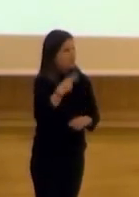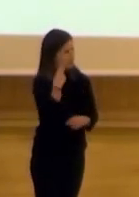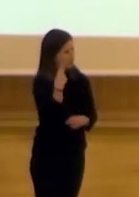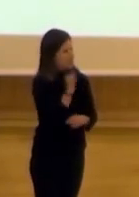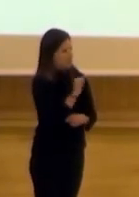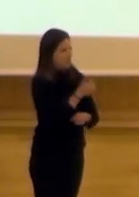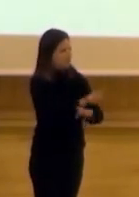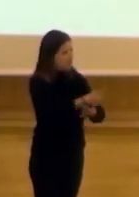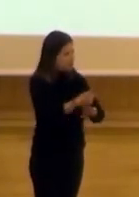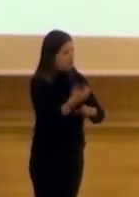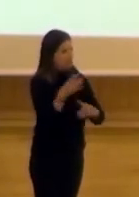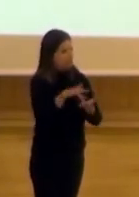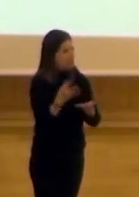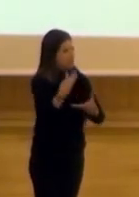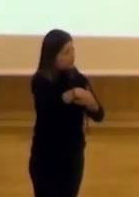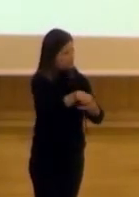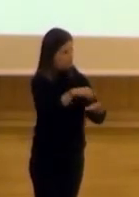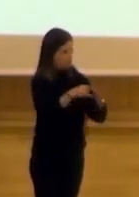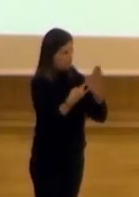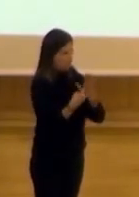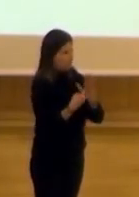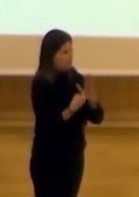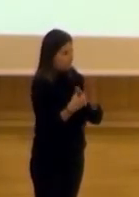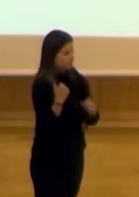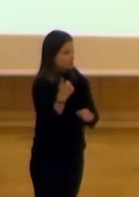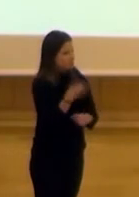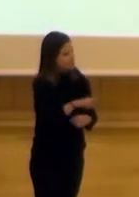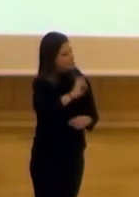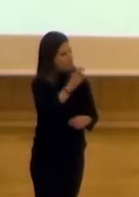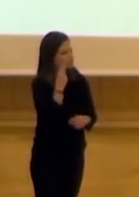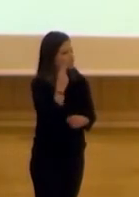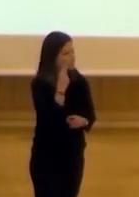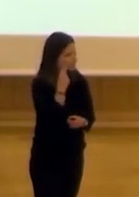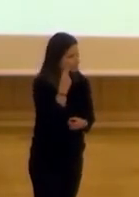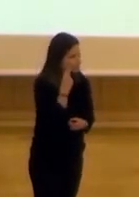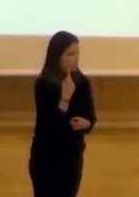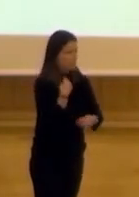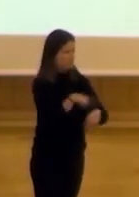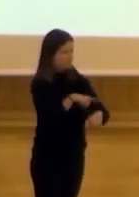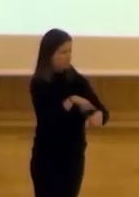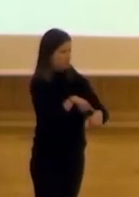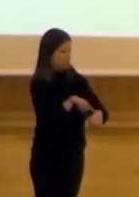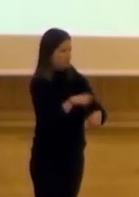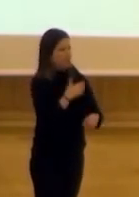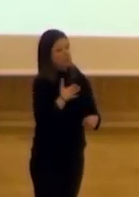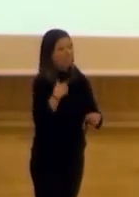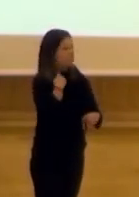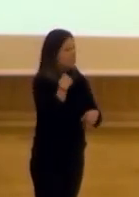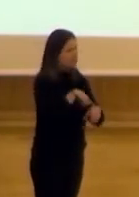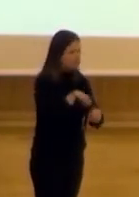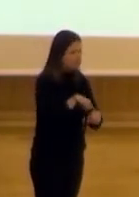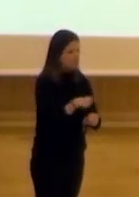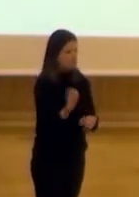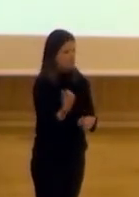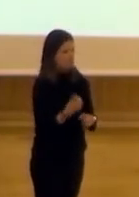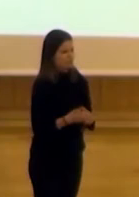la ciudadanía cuando se involucra en este tipo de procesos y también tiene otro miedo que es el de perder el tiempo. Yo no quiero perder más el tiempo, yo ya me junté 20